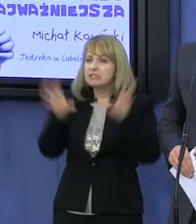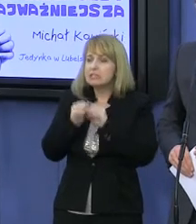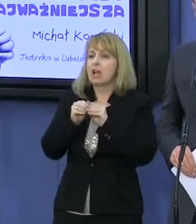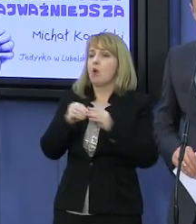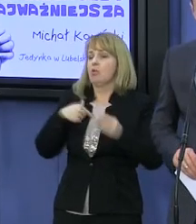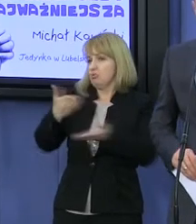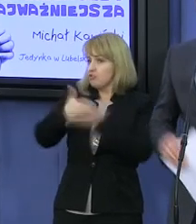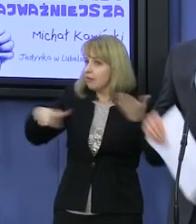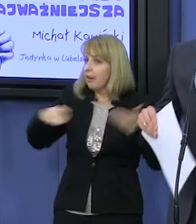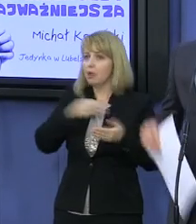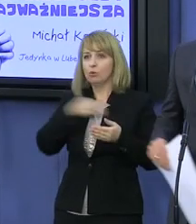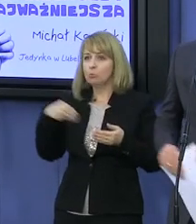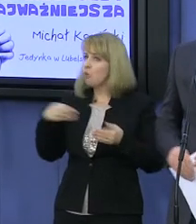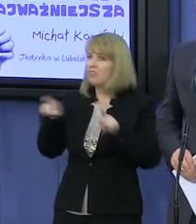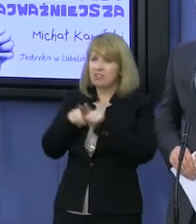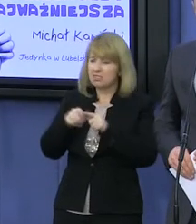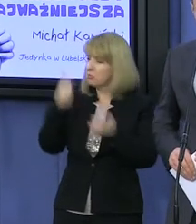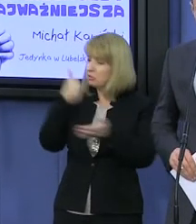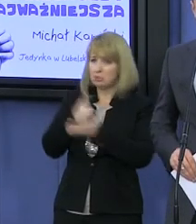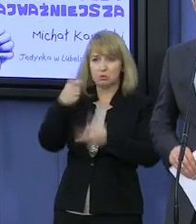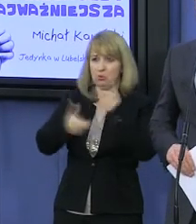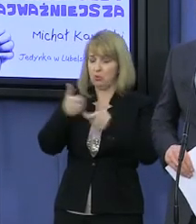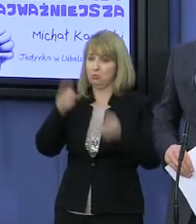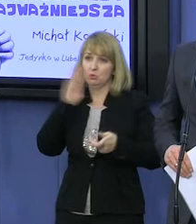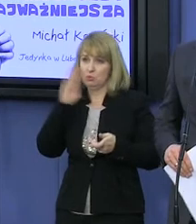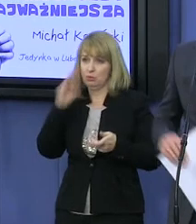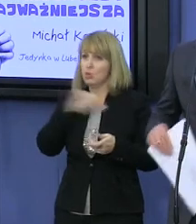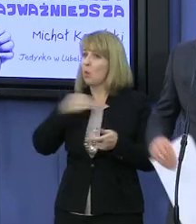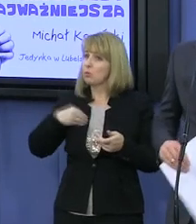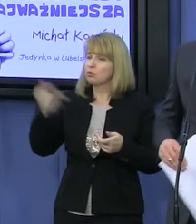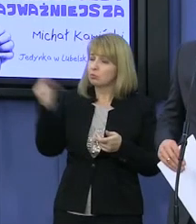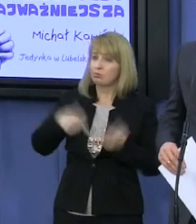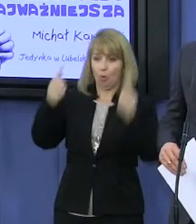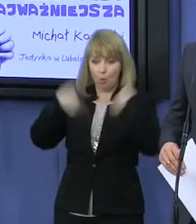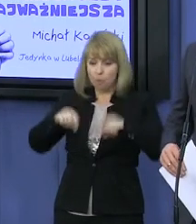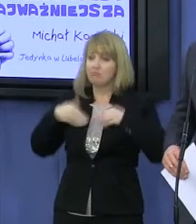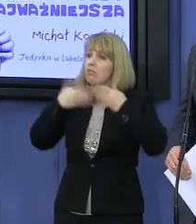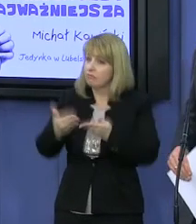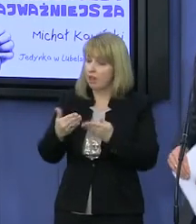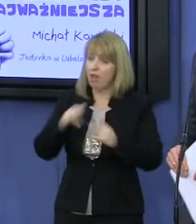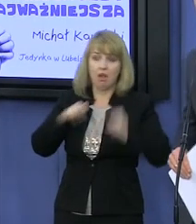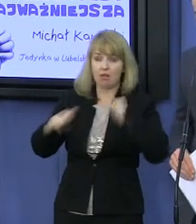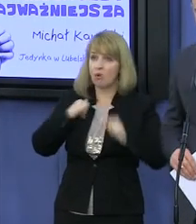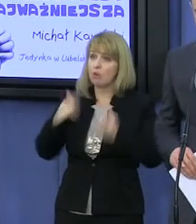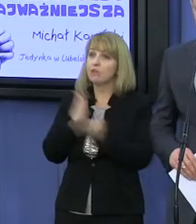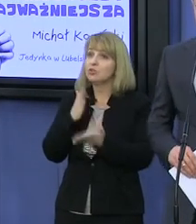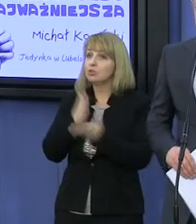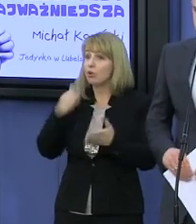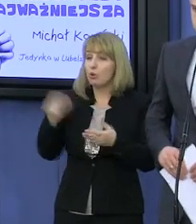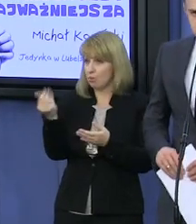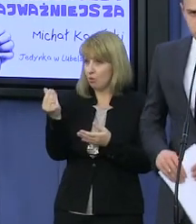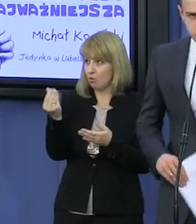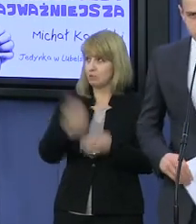kraju, bo Polska powinna być obywatelska, a nie po prostu kierowana przez ludzi, dla których najważniejsze są